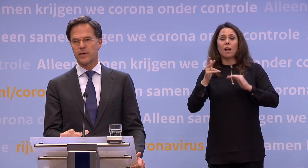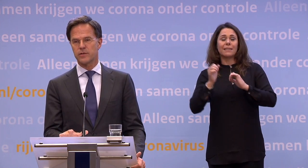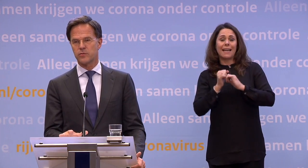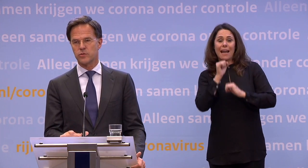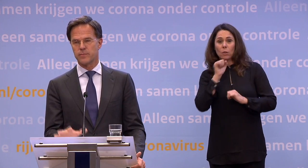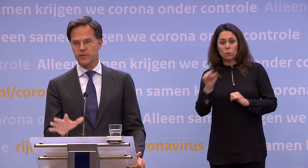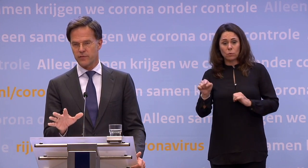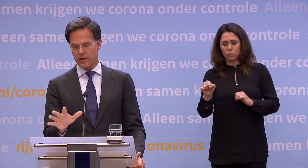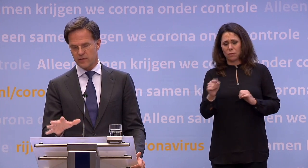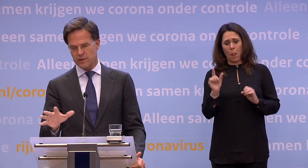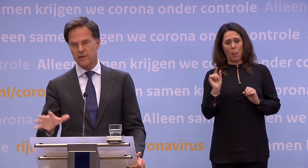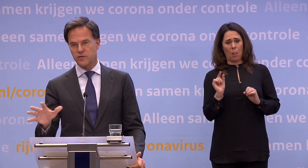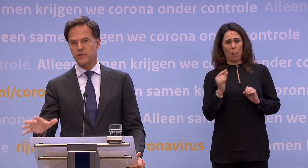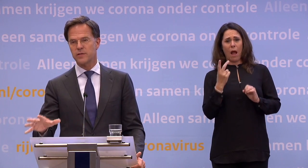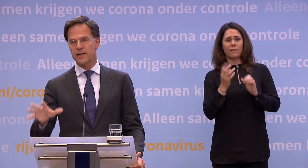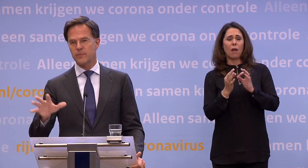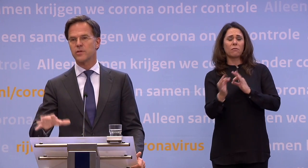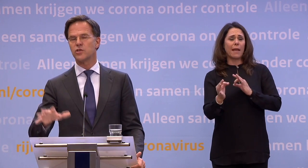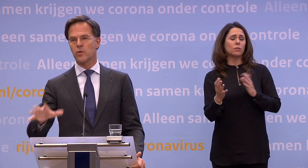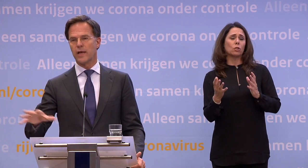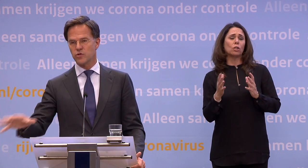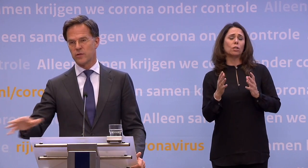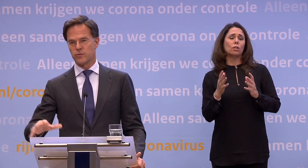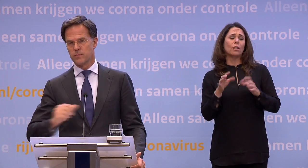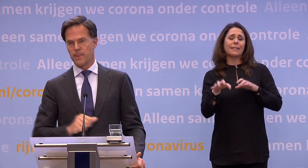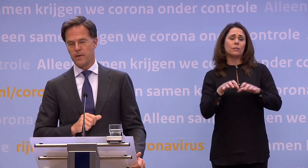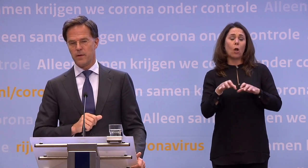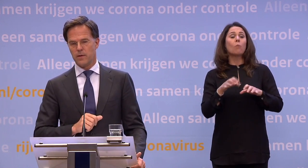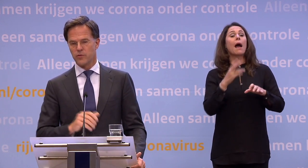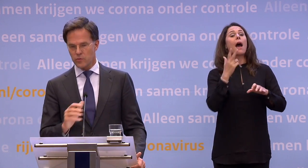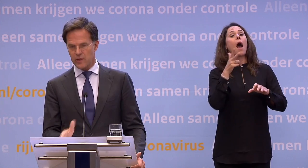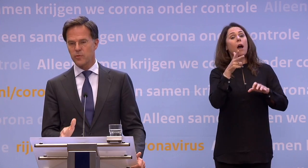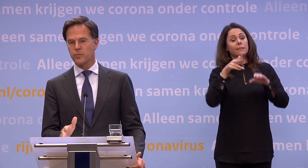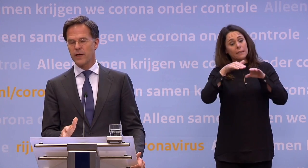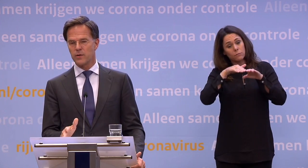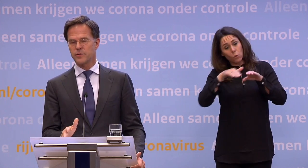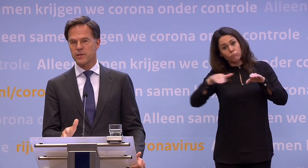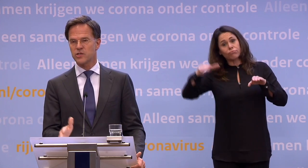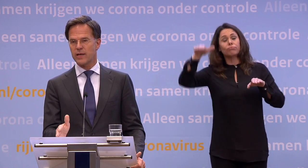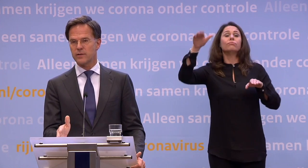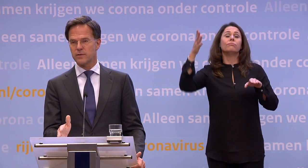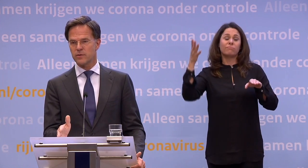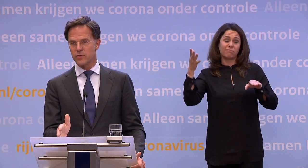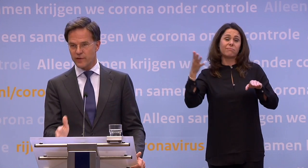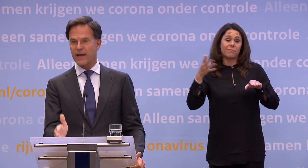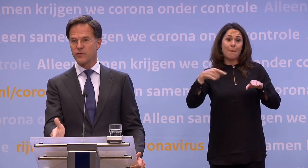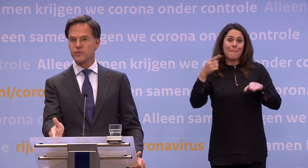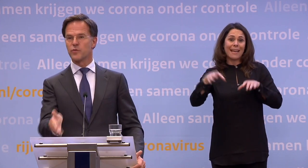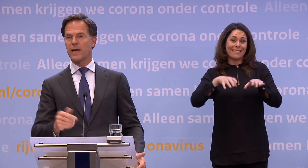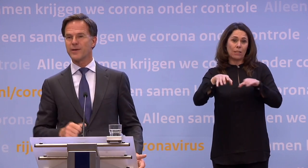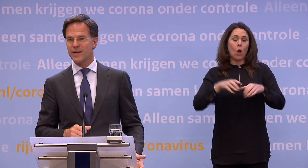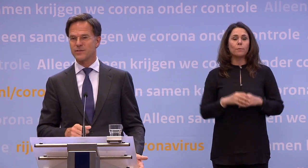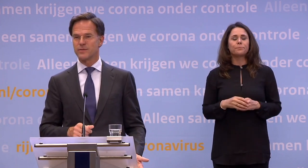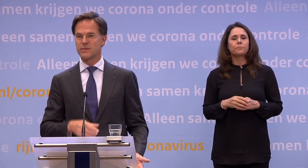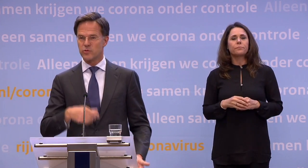je die anderhalve meter niet doet. Maar vanaf 18, 19, 20 jaar neemt dat risico heel snel toe. Voor de contactberoepen geldt dat zij kunnen vragen van